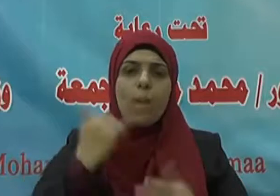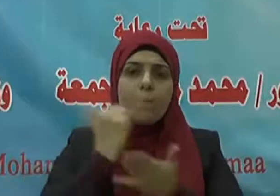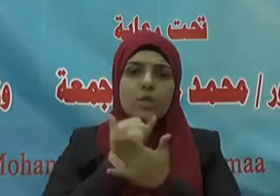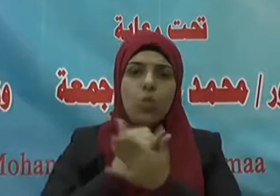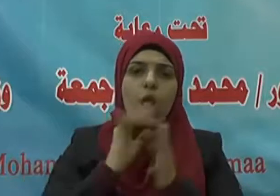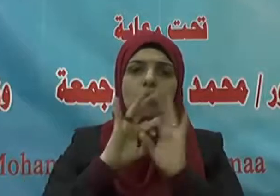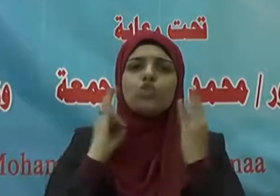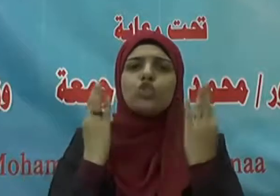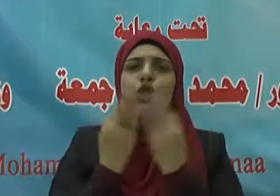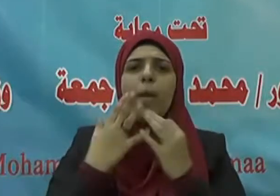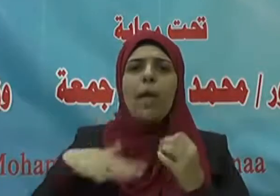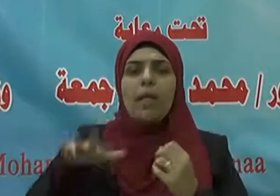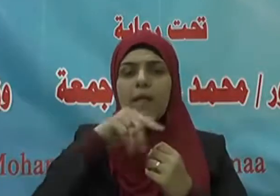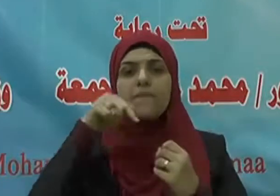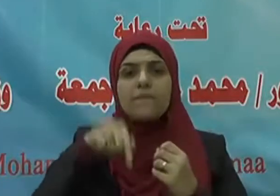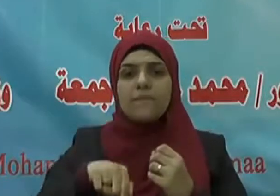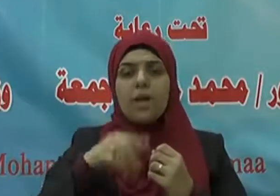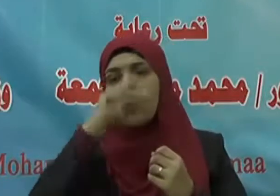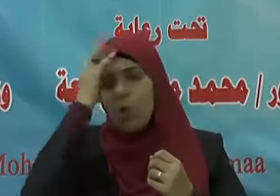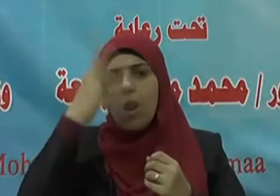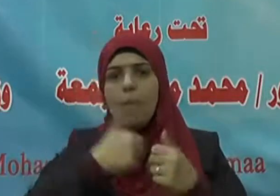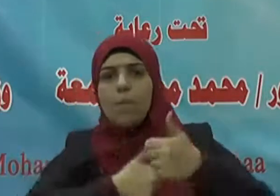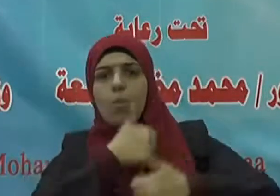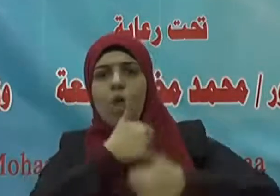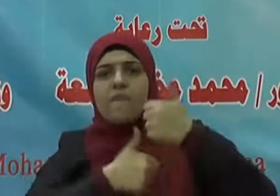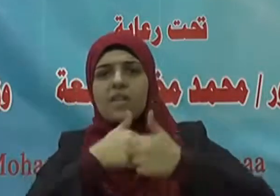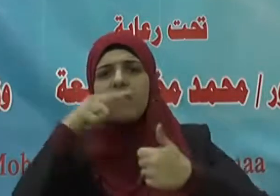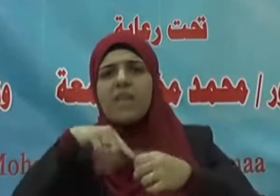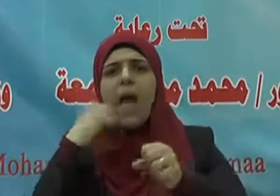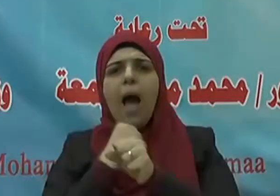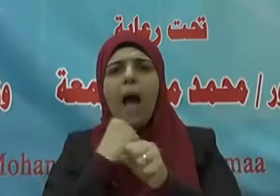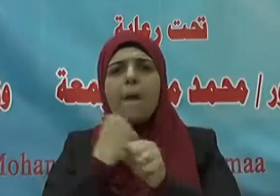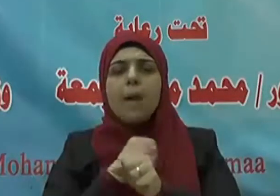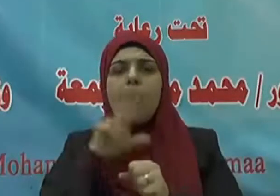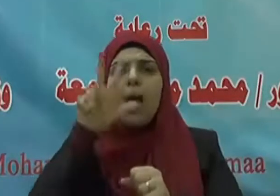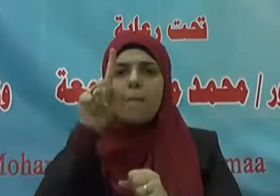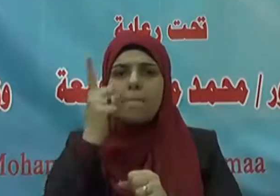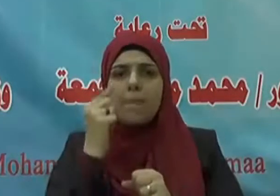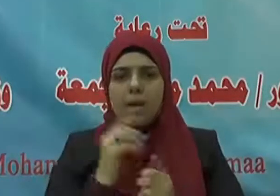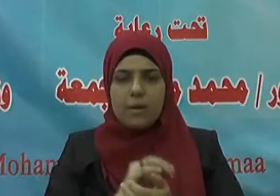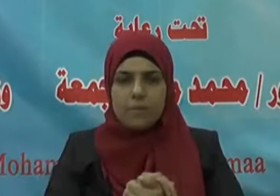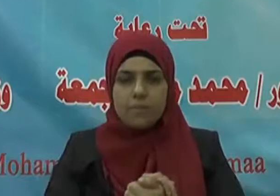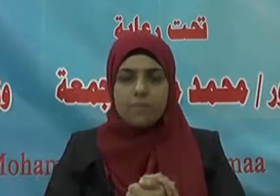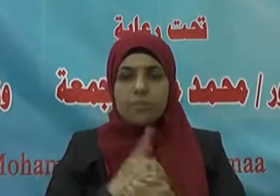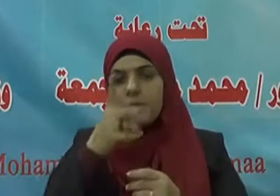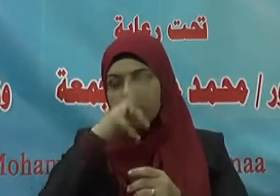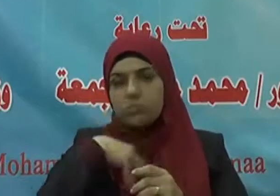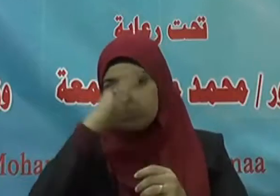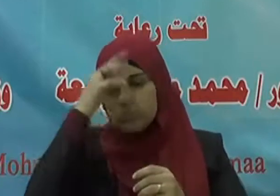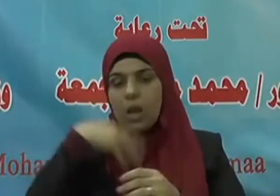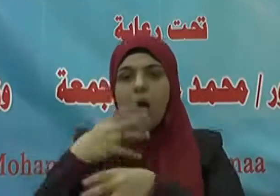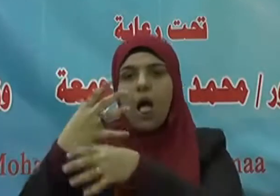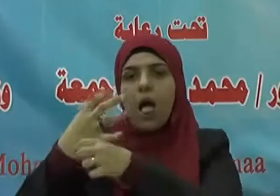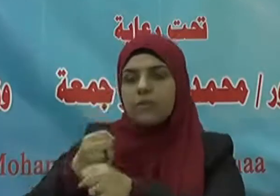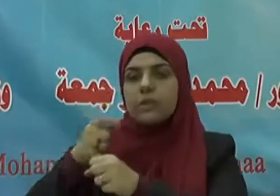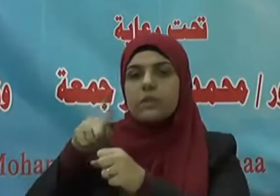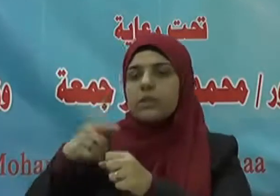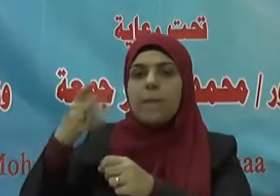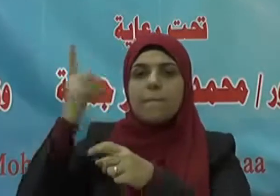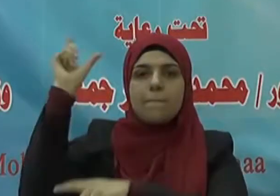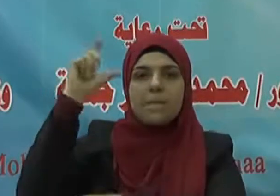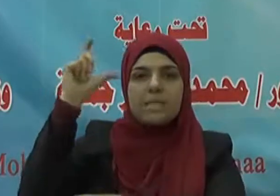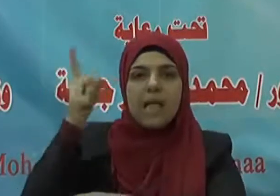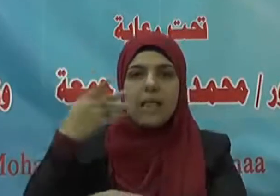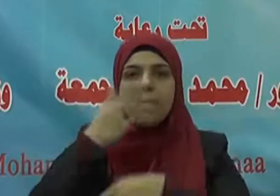المسؤولية المجتمعية والمنافسة في أعمال البر من صيانة المساجد